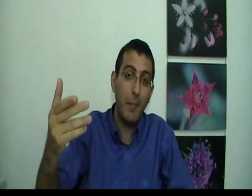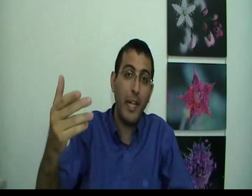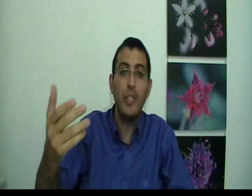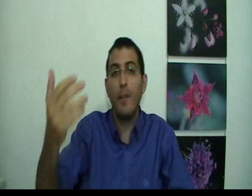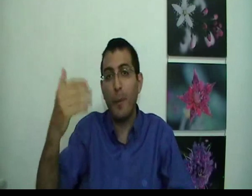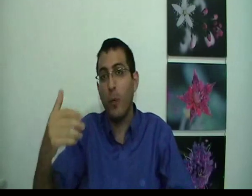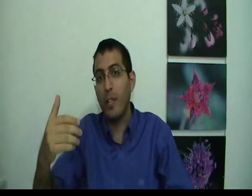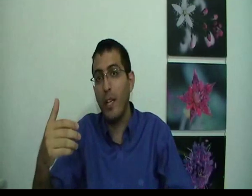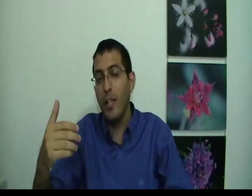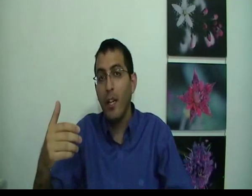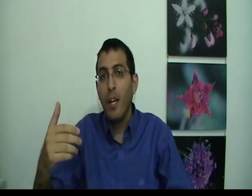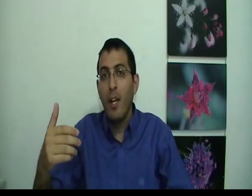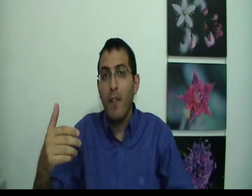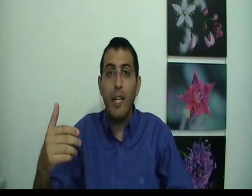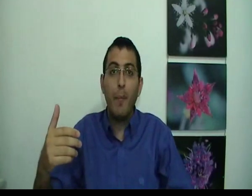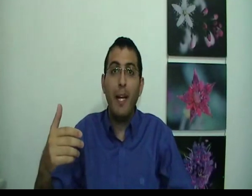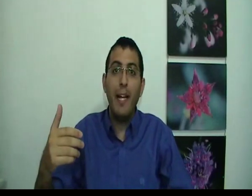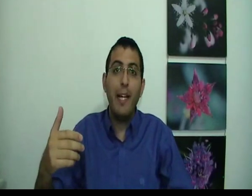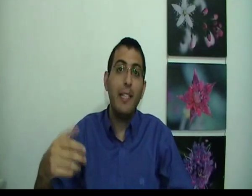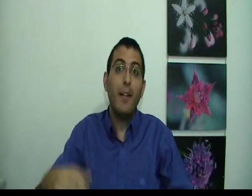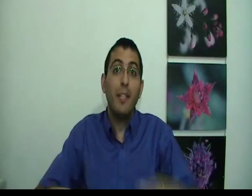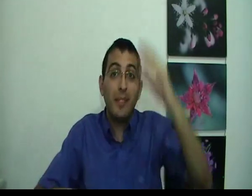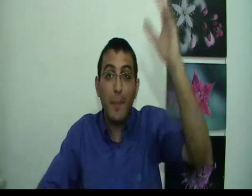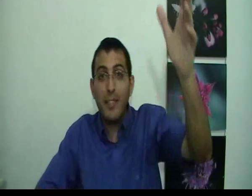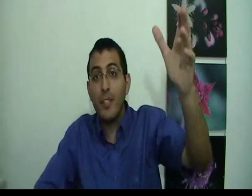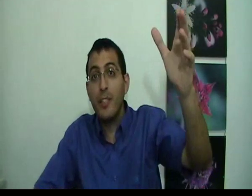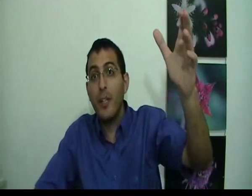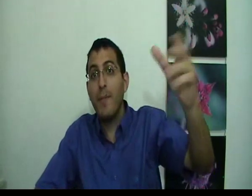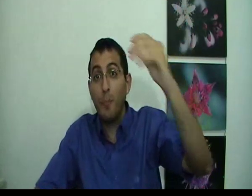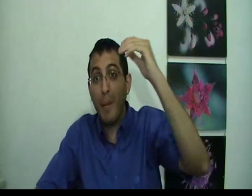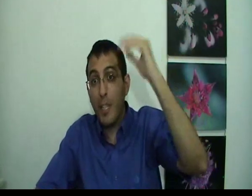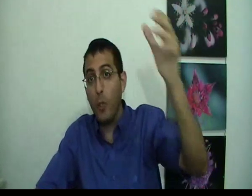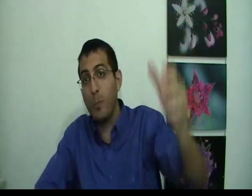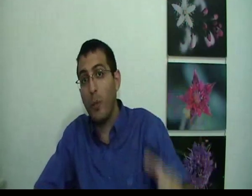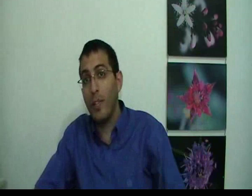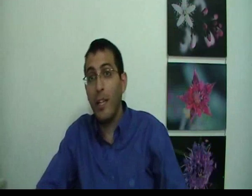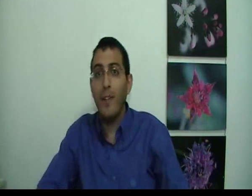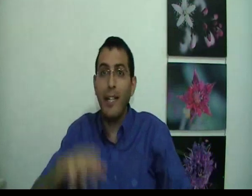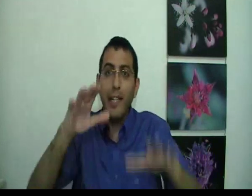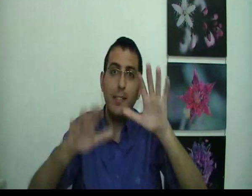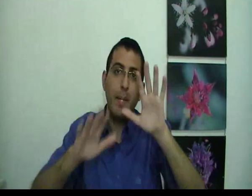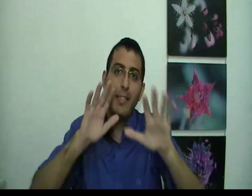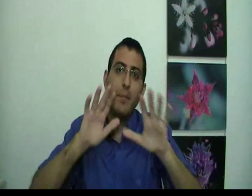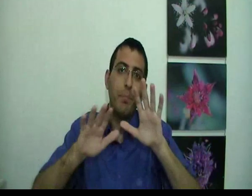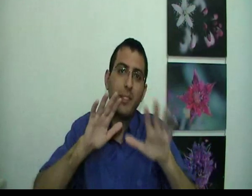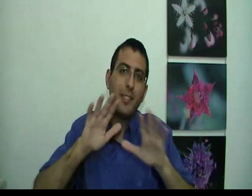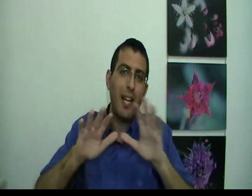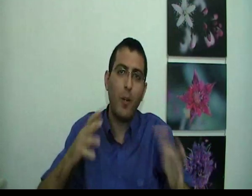מרגיש אני אבל פחות אני ולגבי דבר שנמצא בצד השני של העולם הוא מרגיש עוד פחות אני אבל אני זה בעצם סך הכל